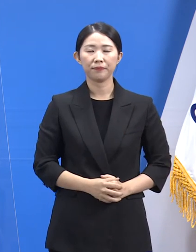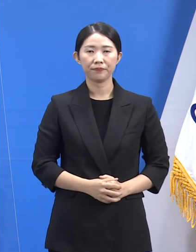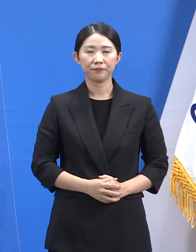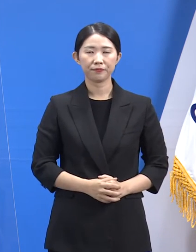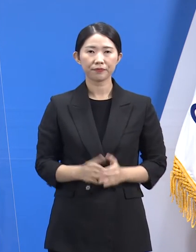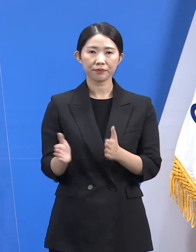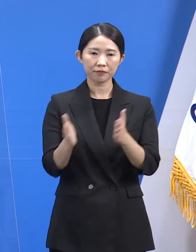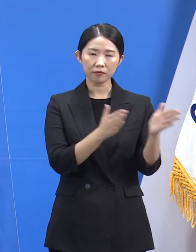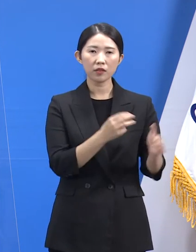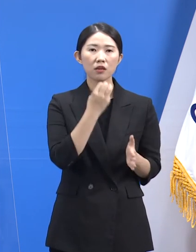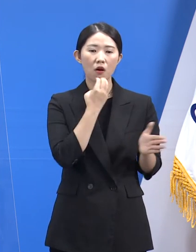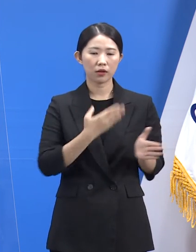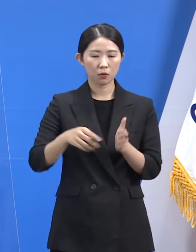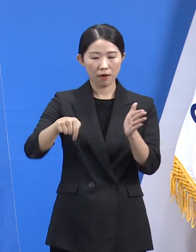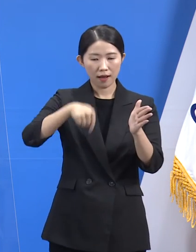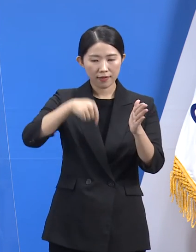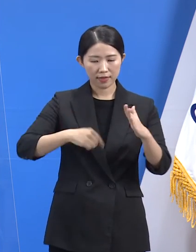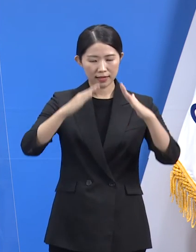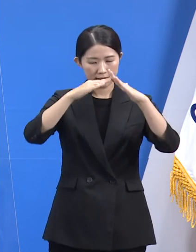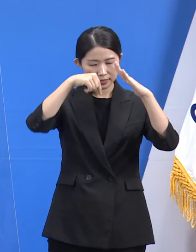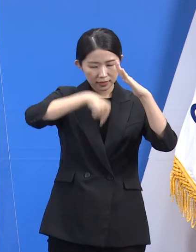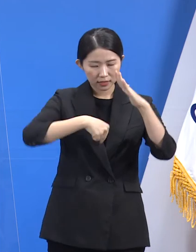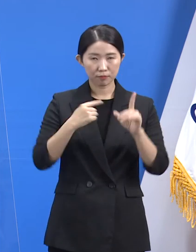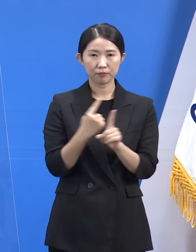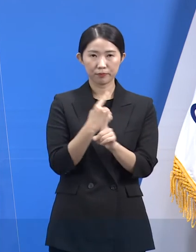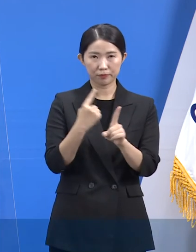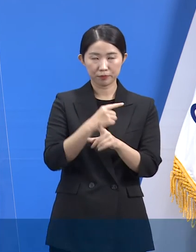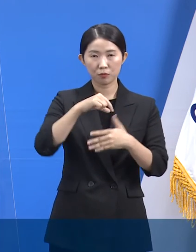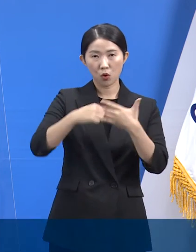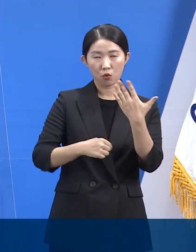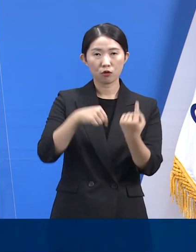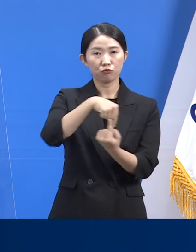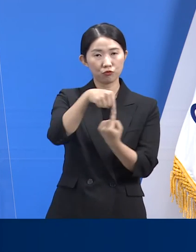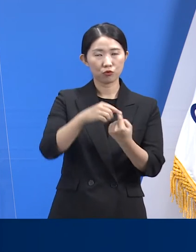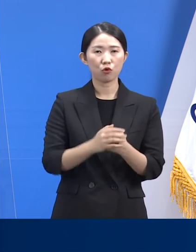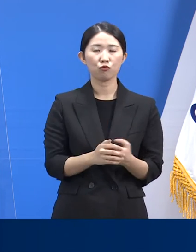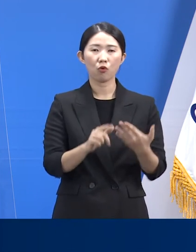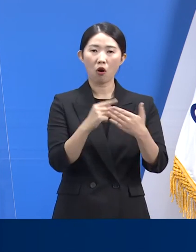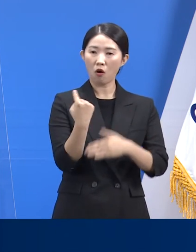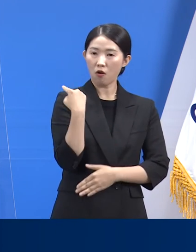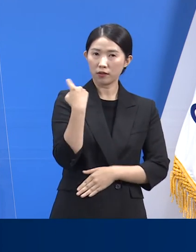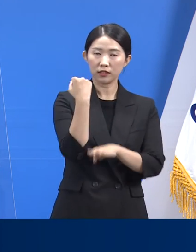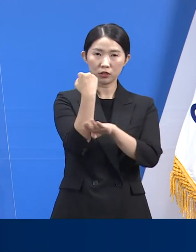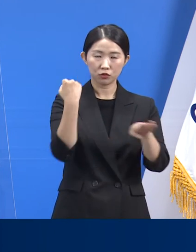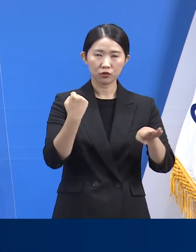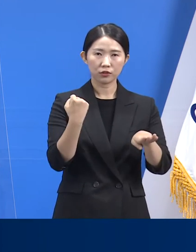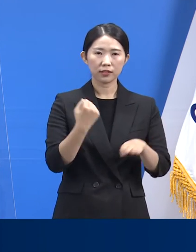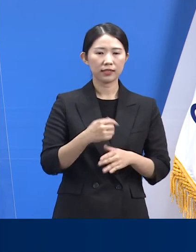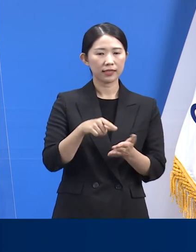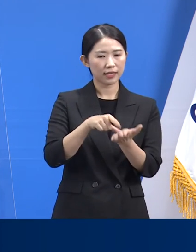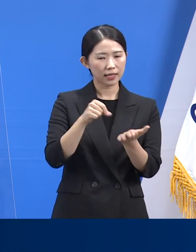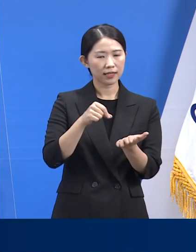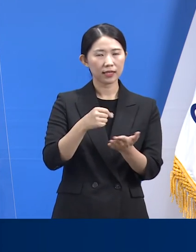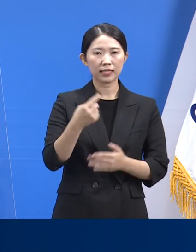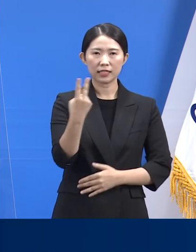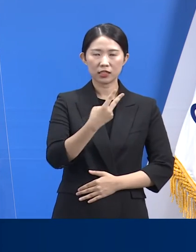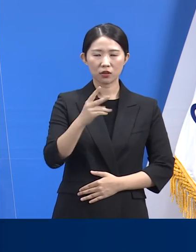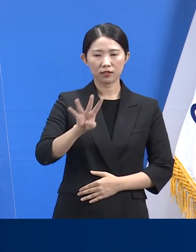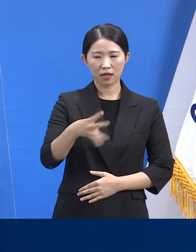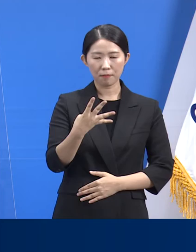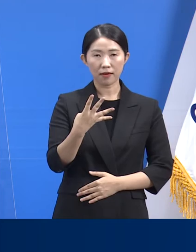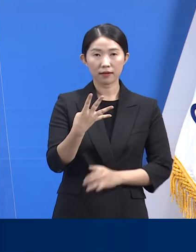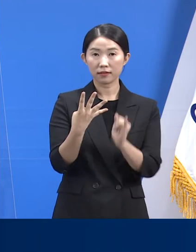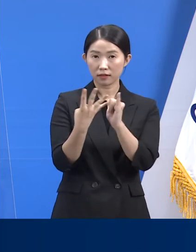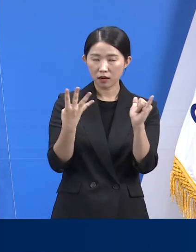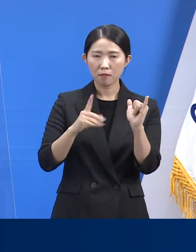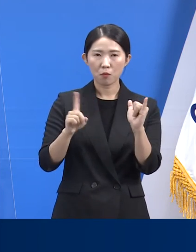다음은 경기도 자가치료 프로그램 운영 현황입니다. 9월 13일 0시 기준 총 2,488명이 자가치료 프로그램을